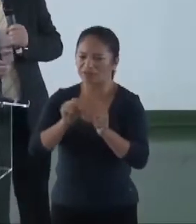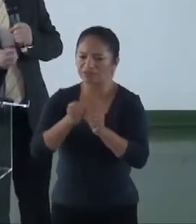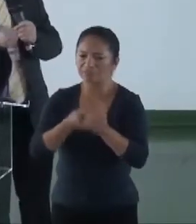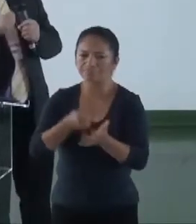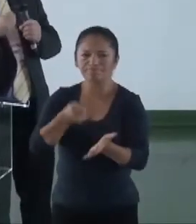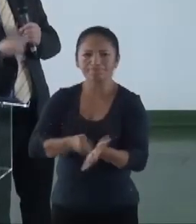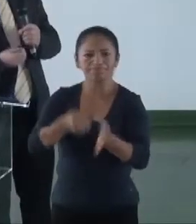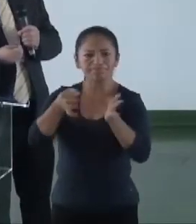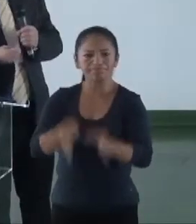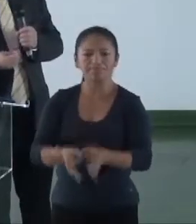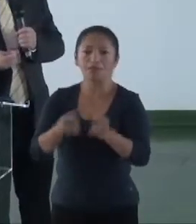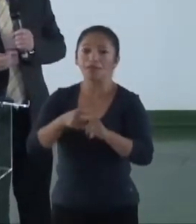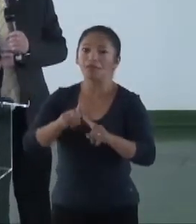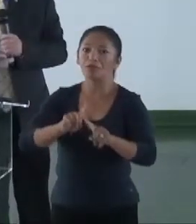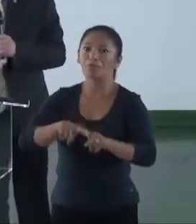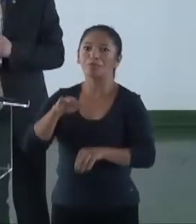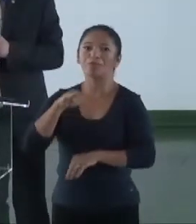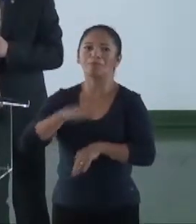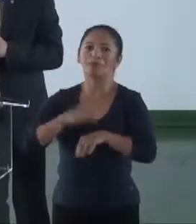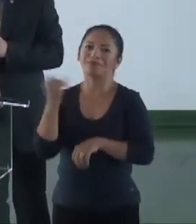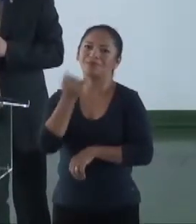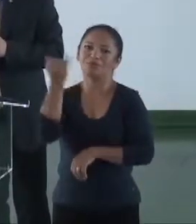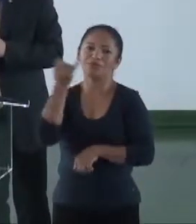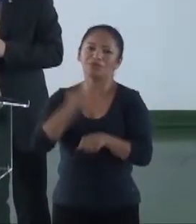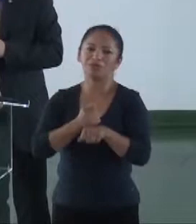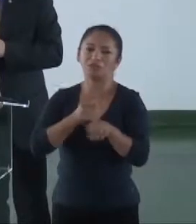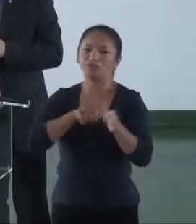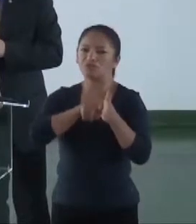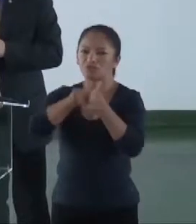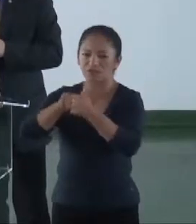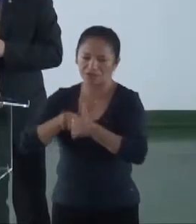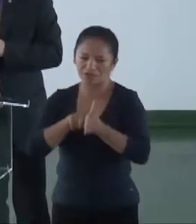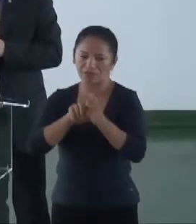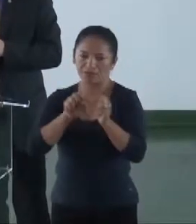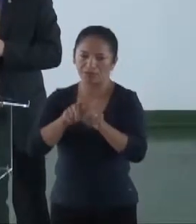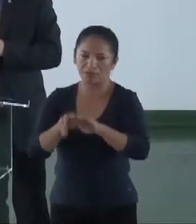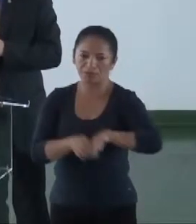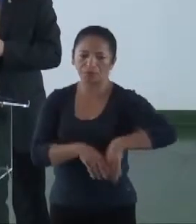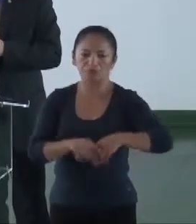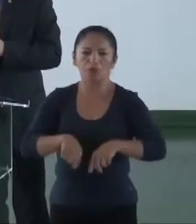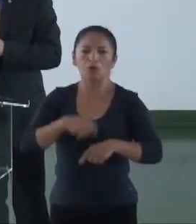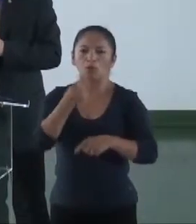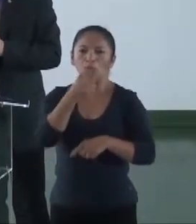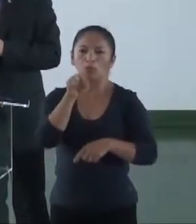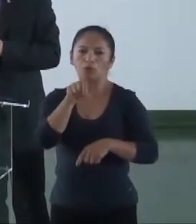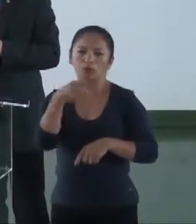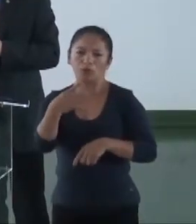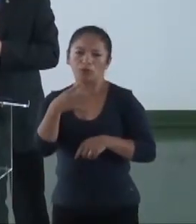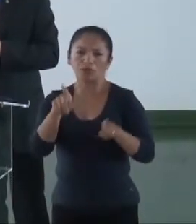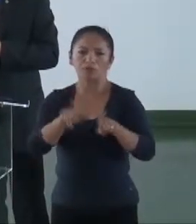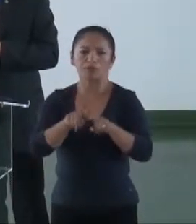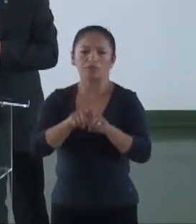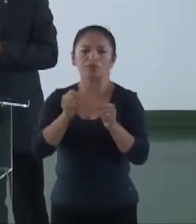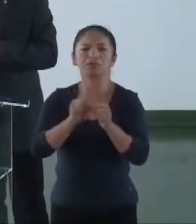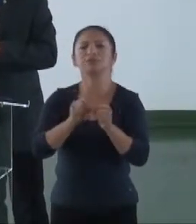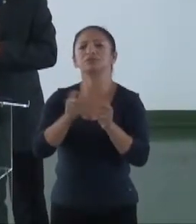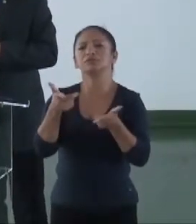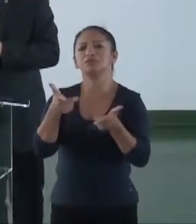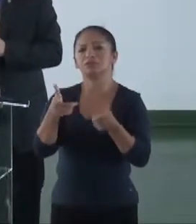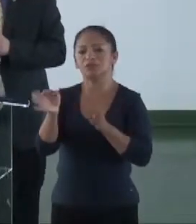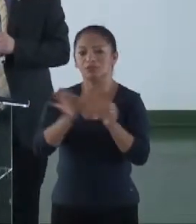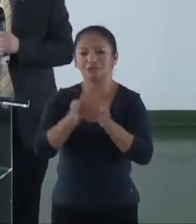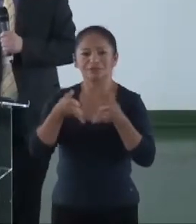especialmente, fiscalização. 1.4. Fomentar a condição de pertencimento e